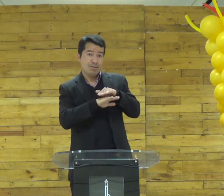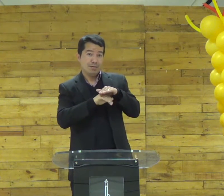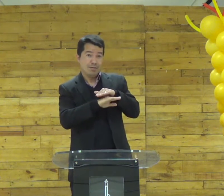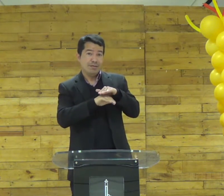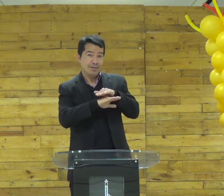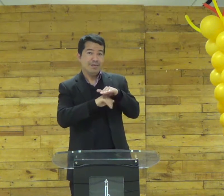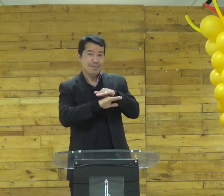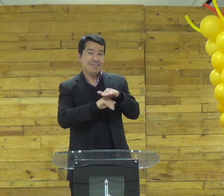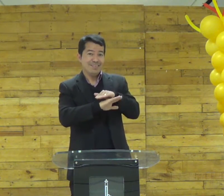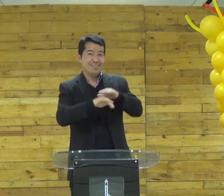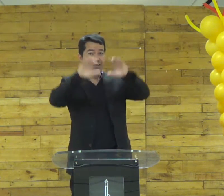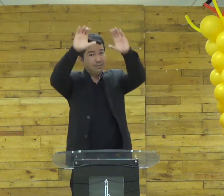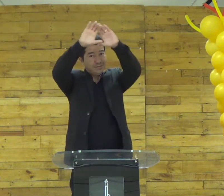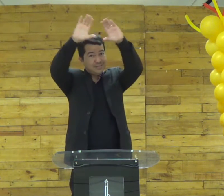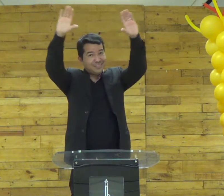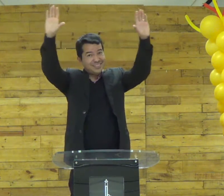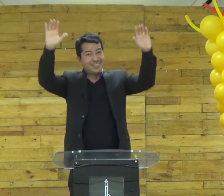isso é acumular tesouros no céu